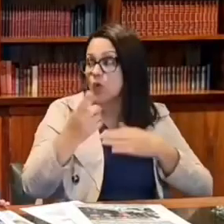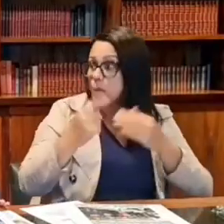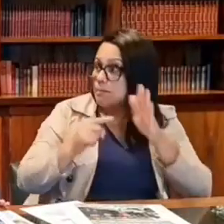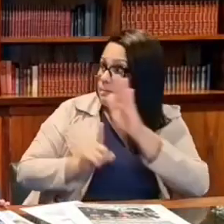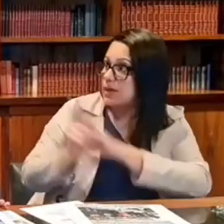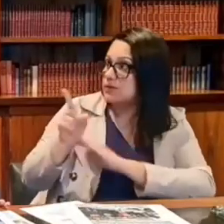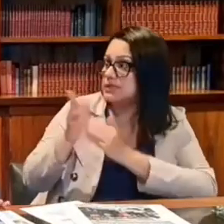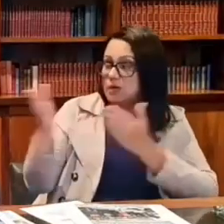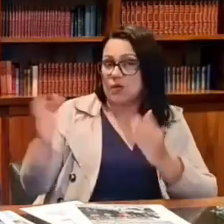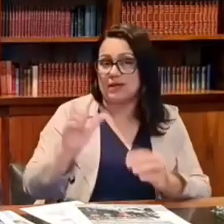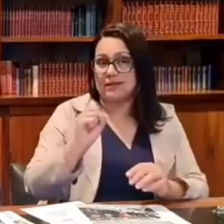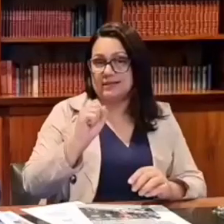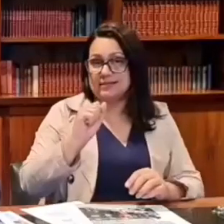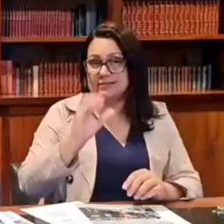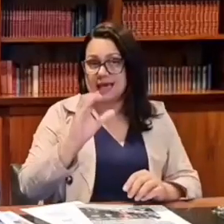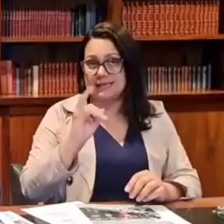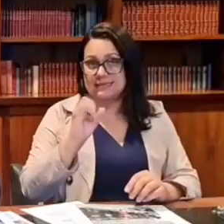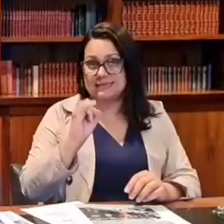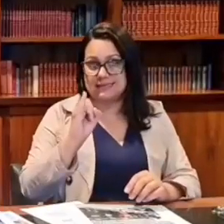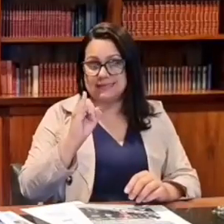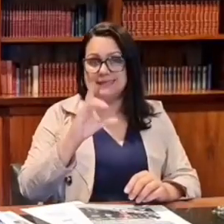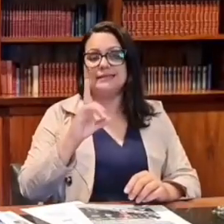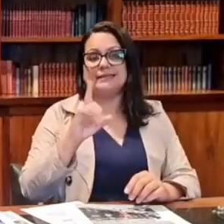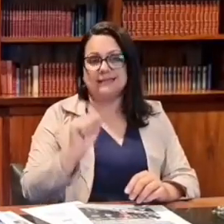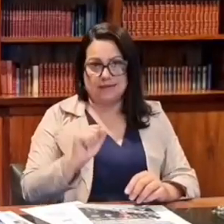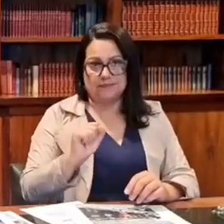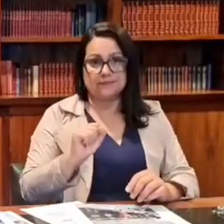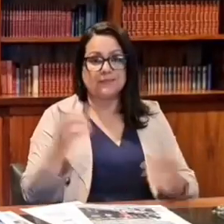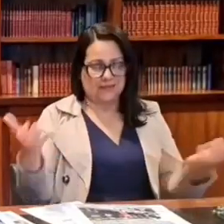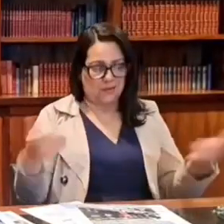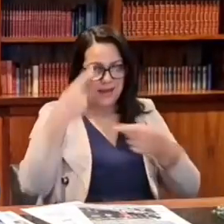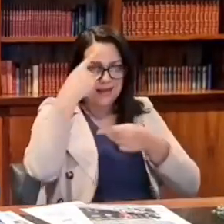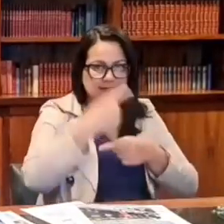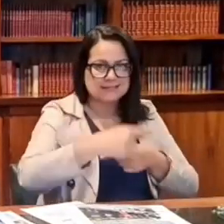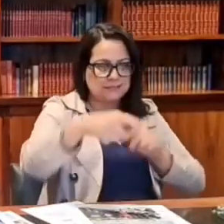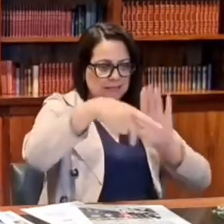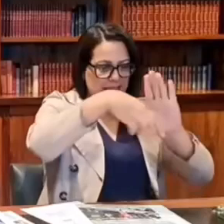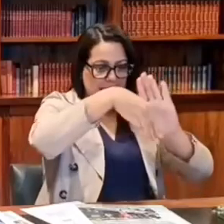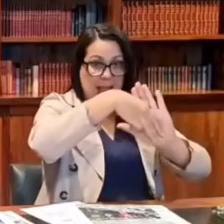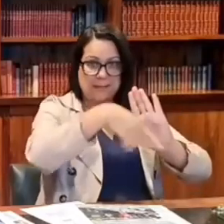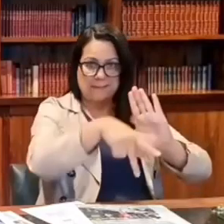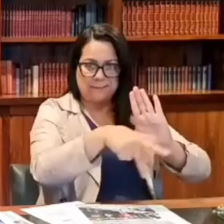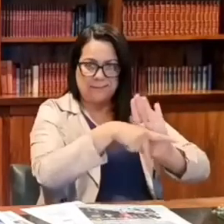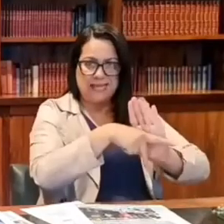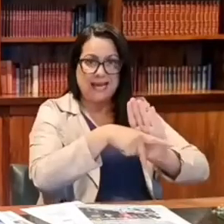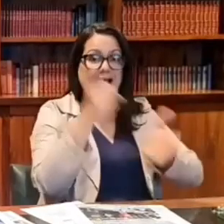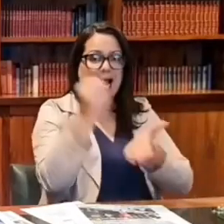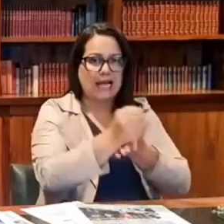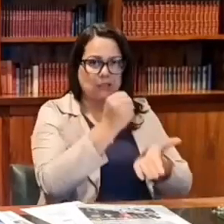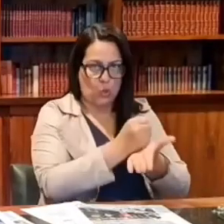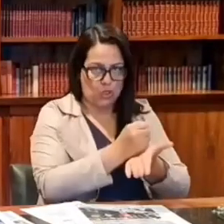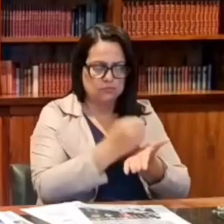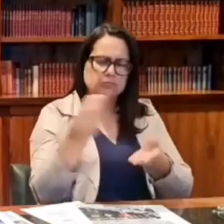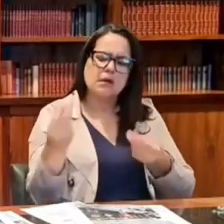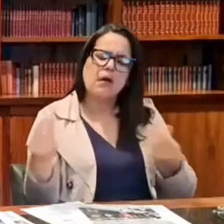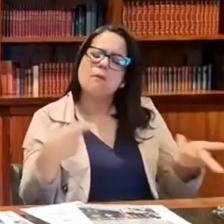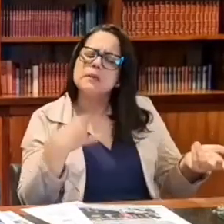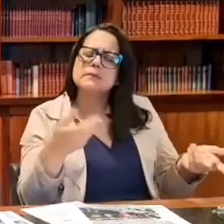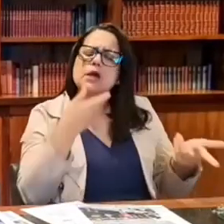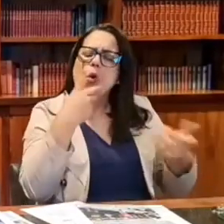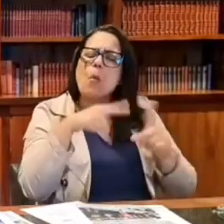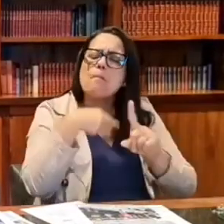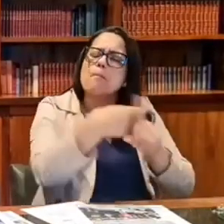Será que você dá? Foi aprovada essa semana a medida provisória dos cartórios. Na prática, cite alguns